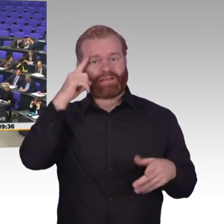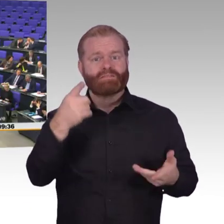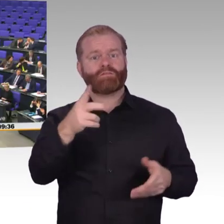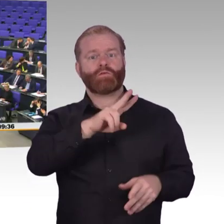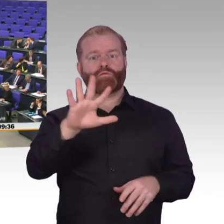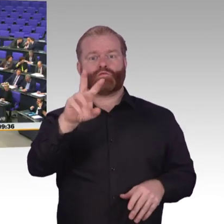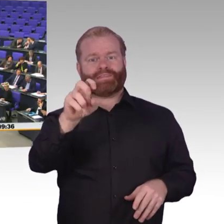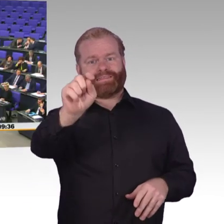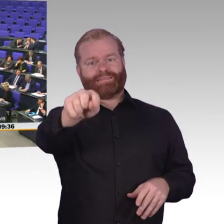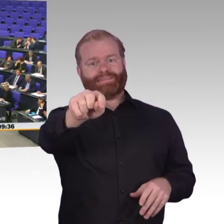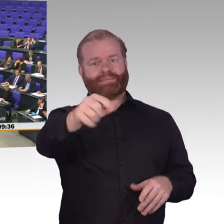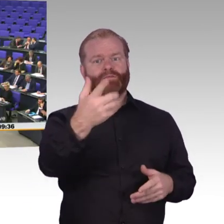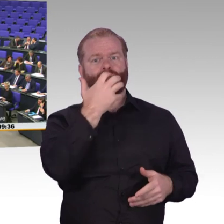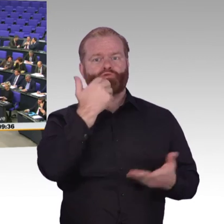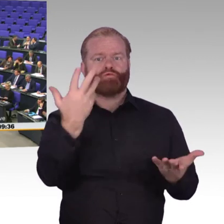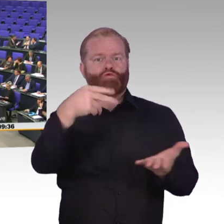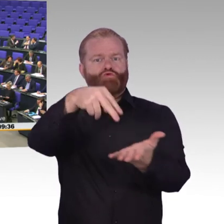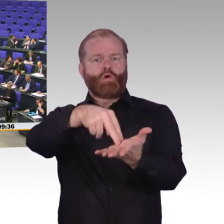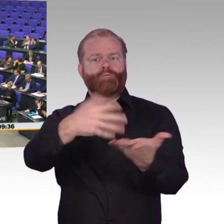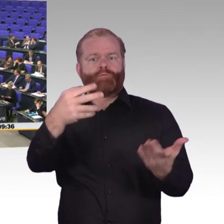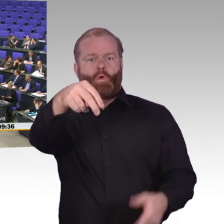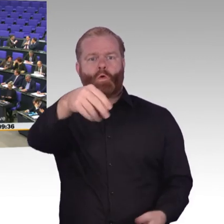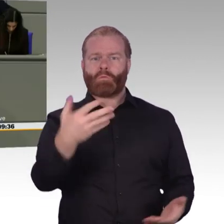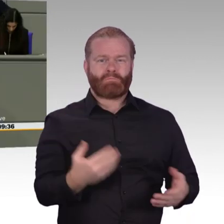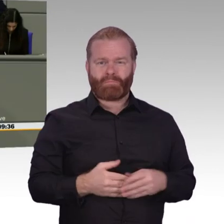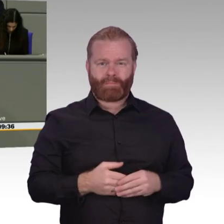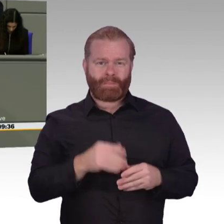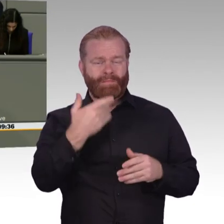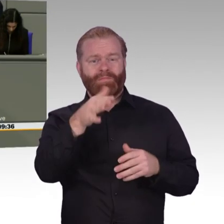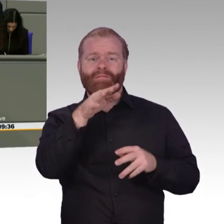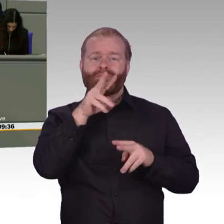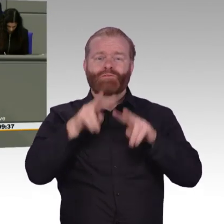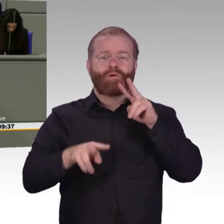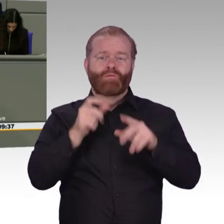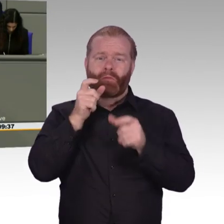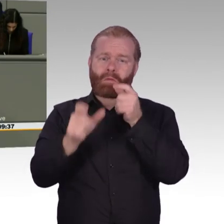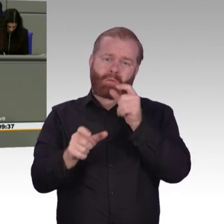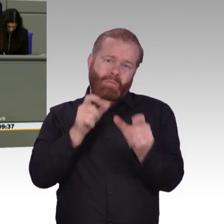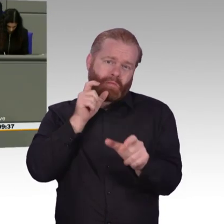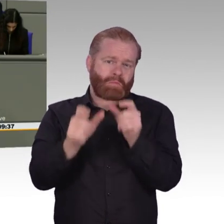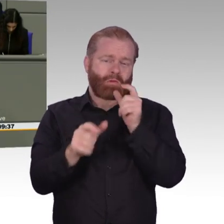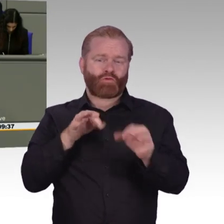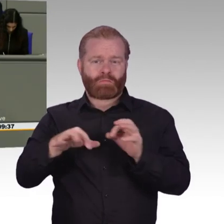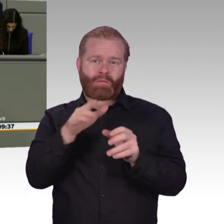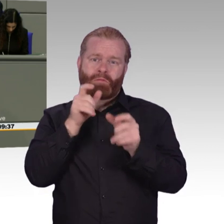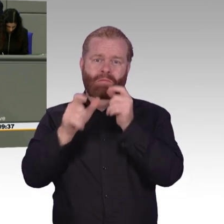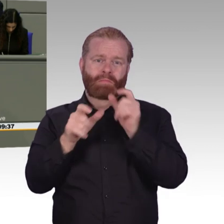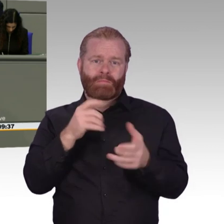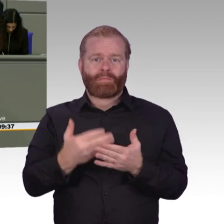endlich voran, liefern Sie. Wir wollen wenigstens mal Anschluss finden an die skandinavischen Staaten, an Österreich, an Estland. Wir wollen nicht weiter im